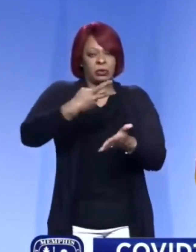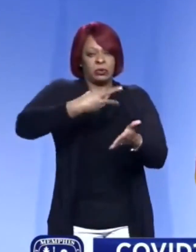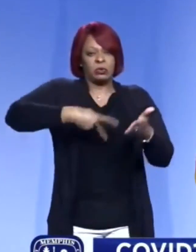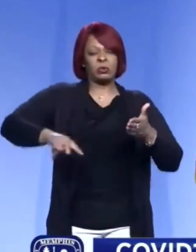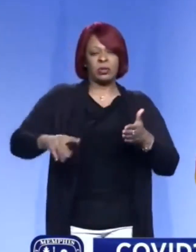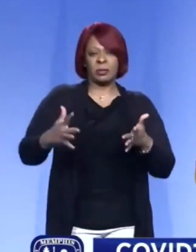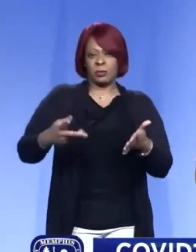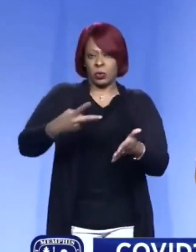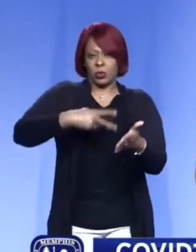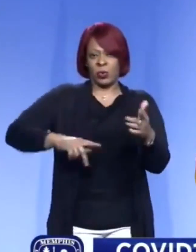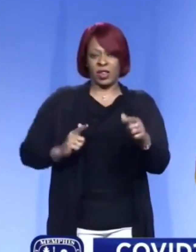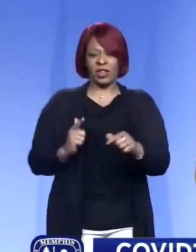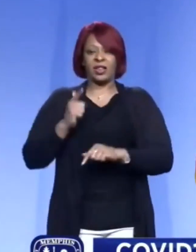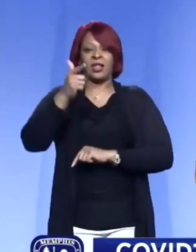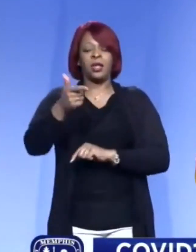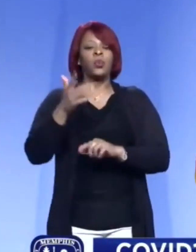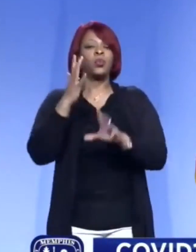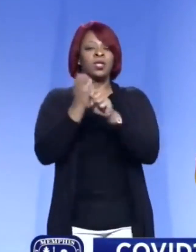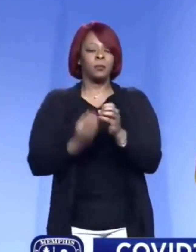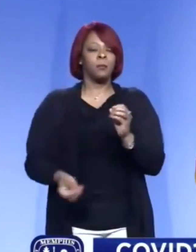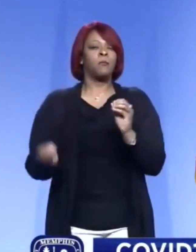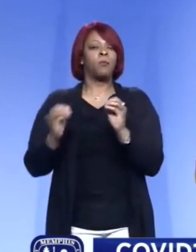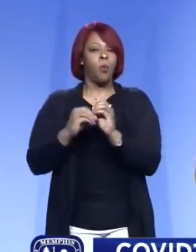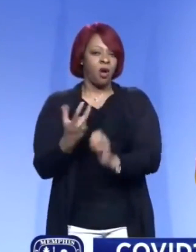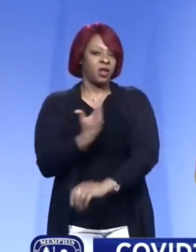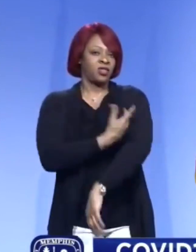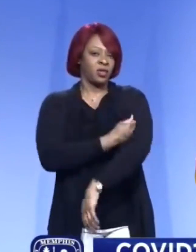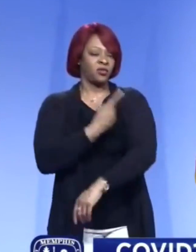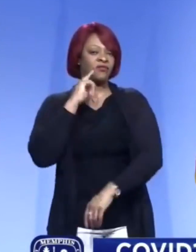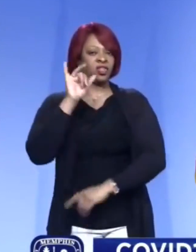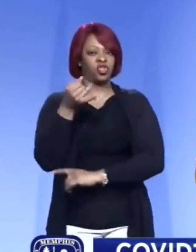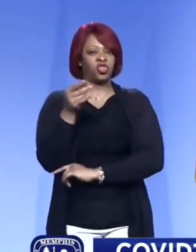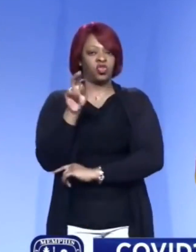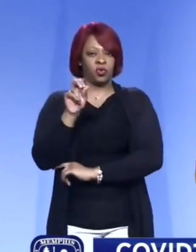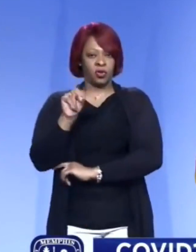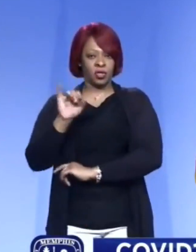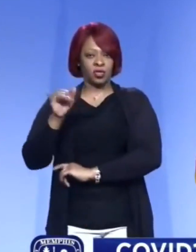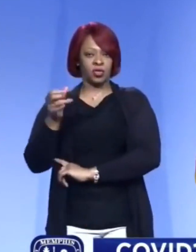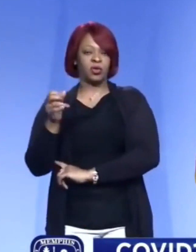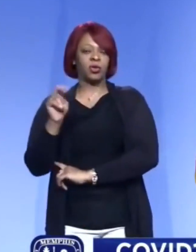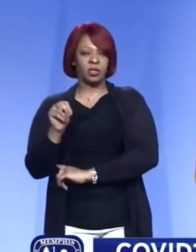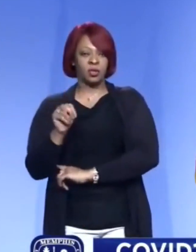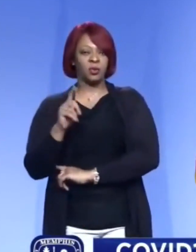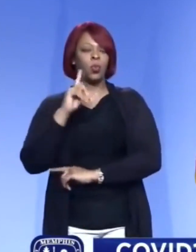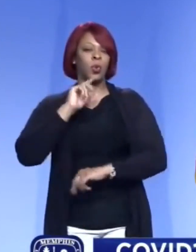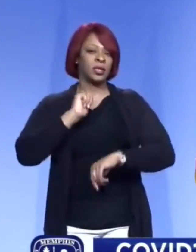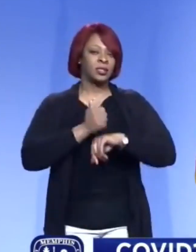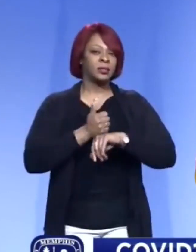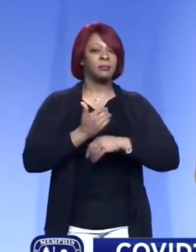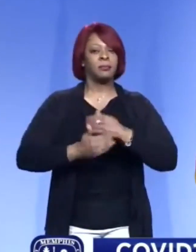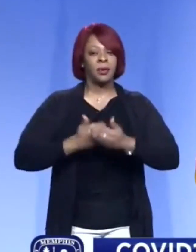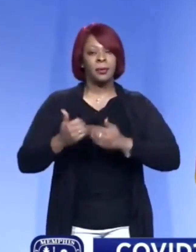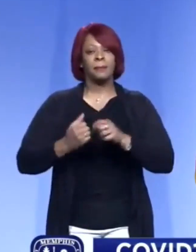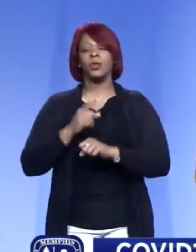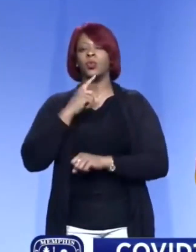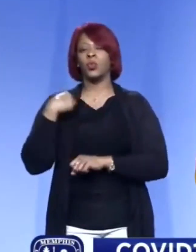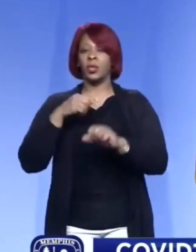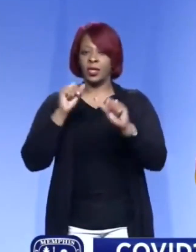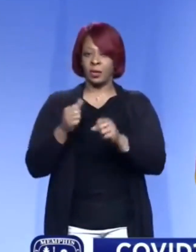implementando procesos para asegurarnos de que podamos recibirlas, almacenarlas adecuadamente y luego determinar cómo las vamos a hacer